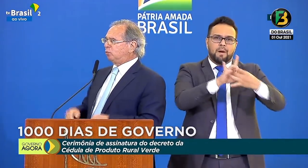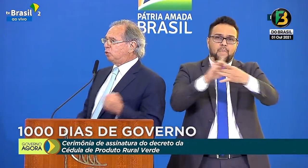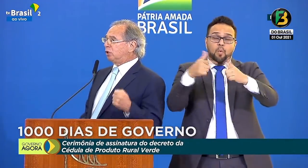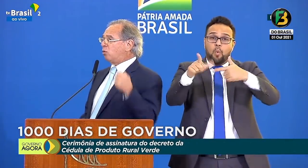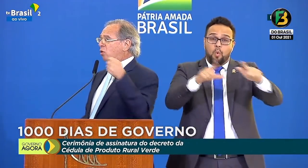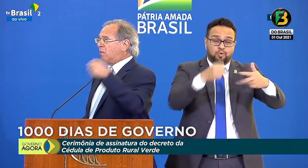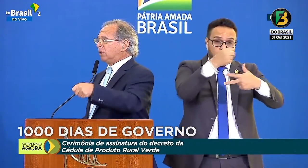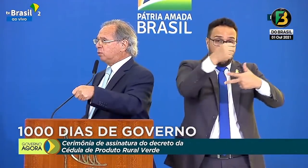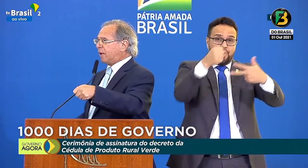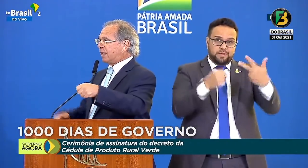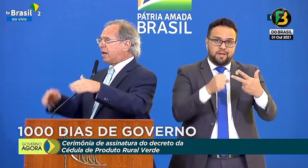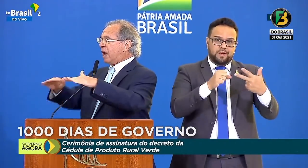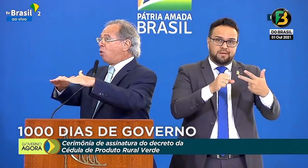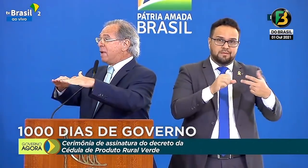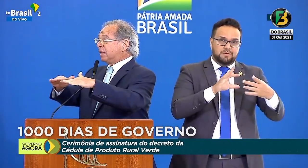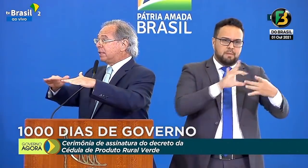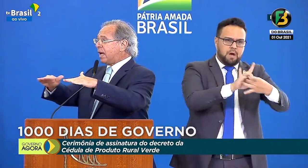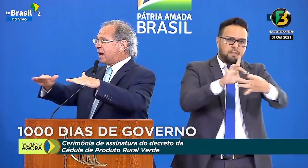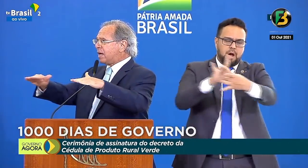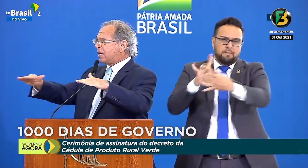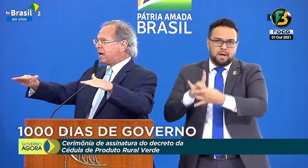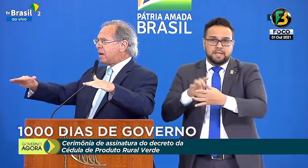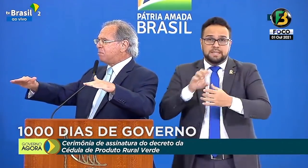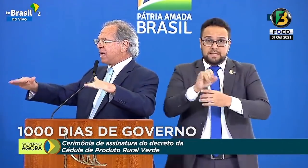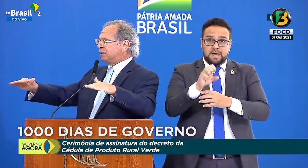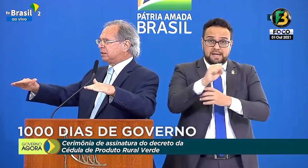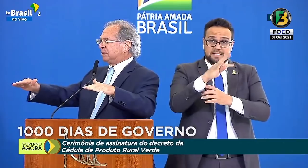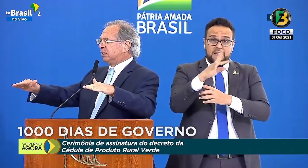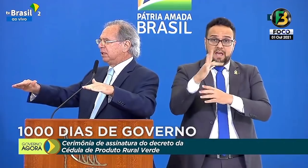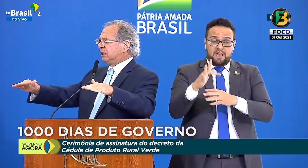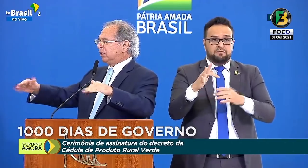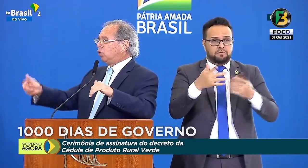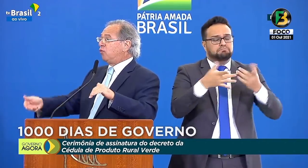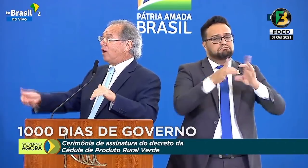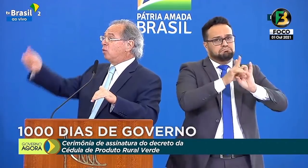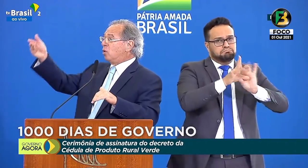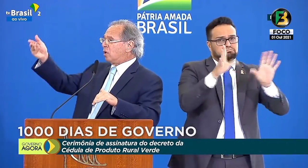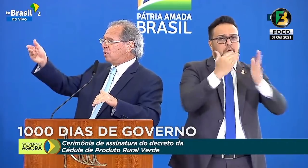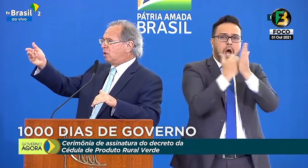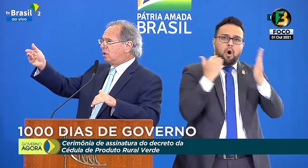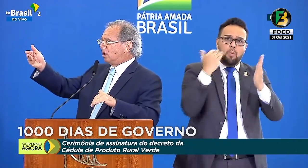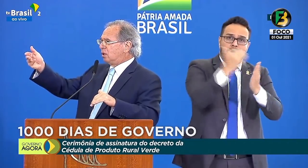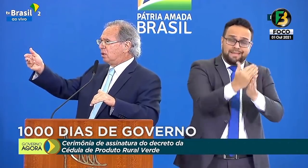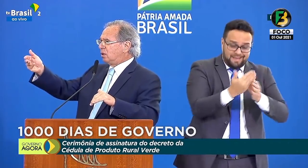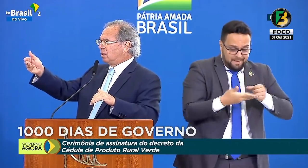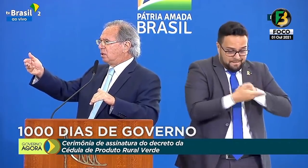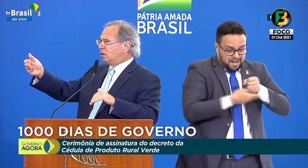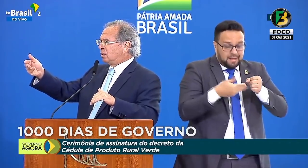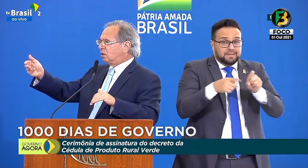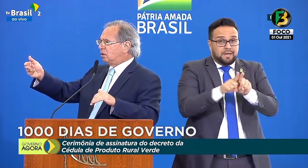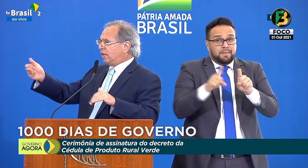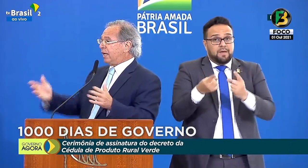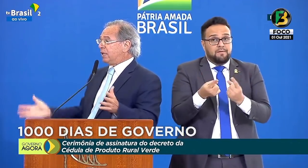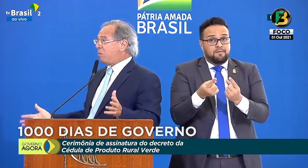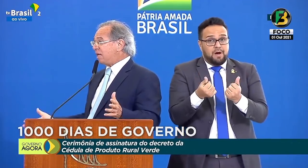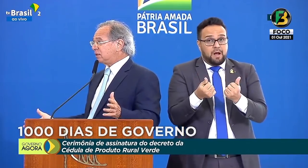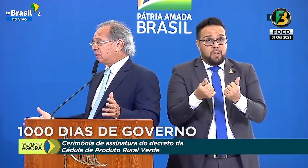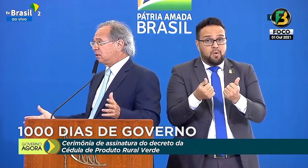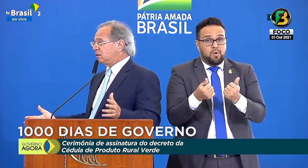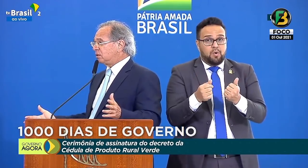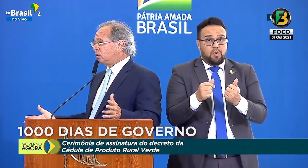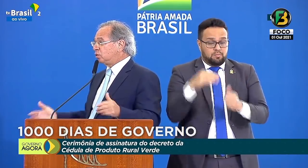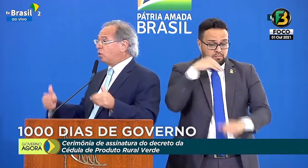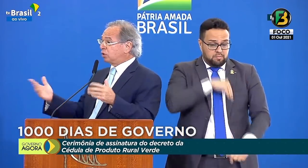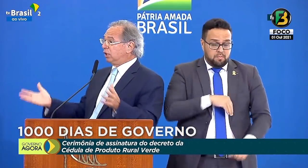próprio Supremo nos dá um comando para aumentar a base e o valor da renda